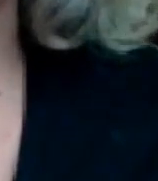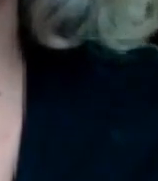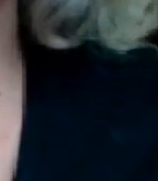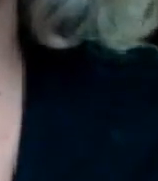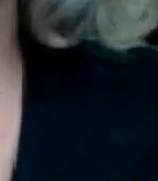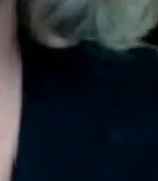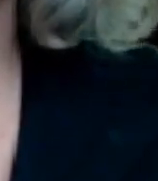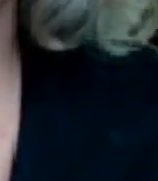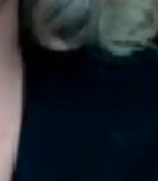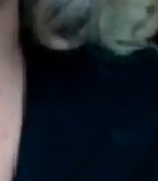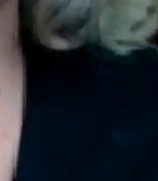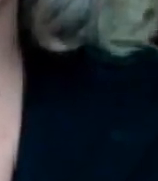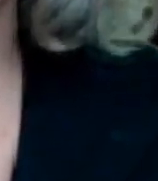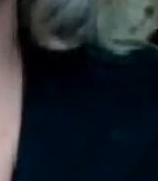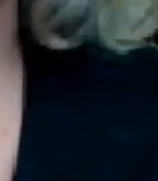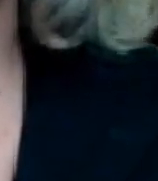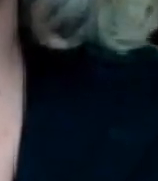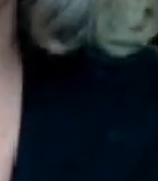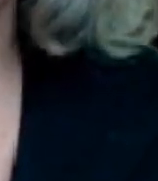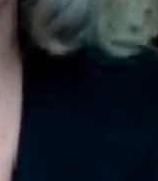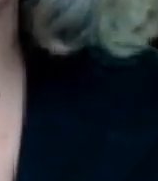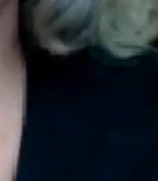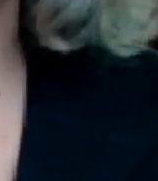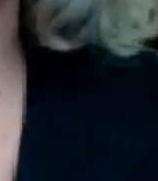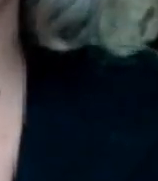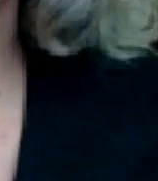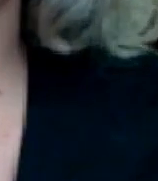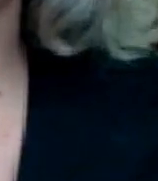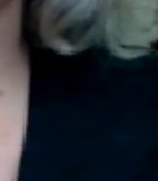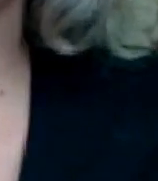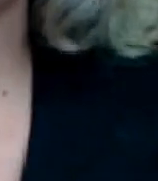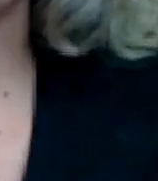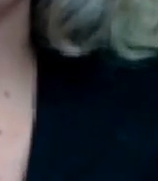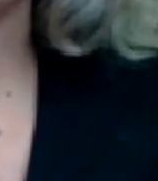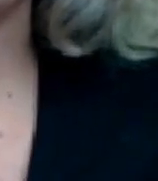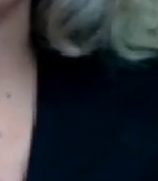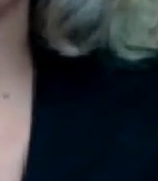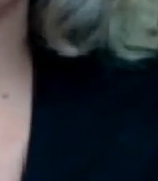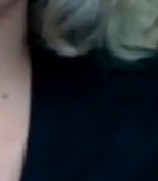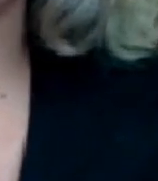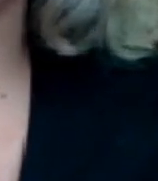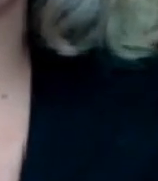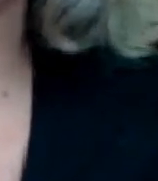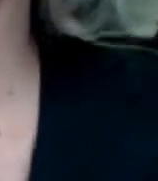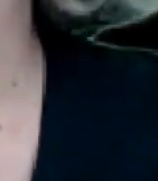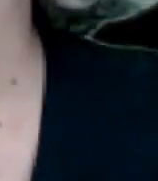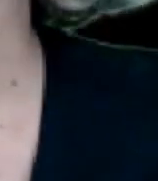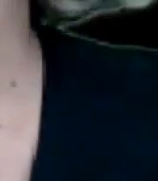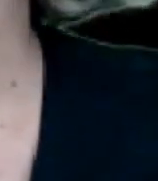me pueden acusar de que yo me acerqué a tratar de tener contacto con él